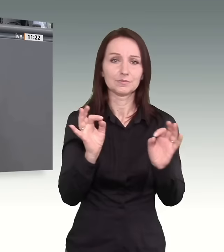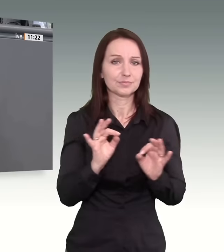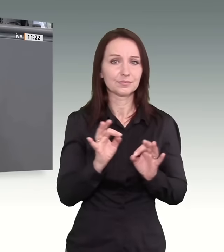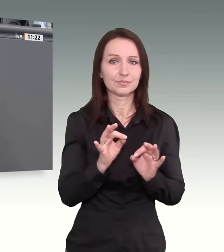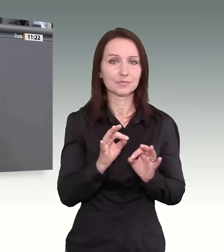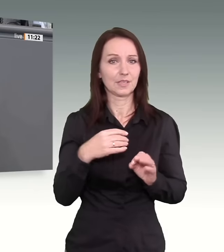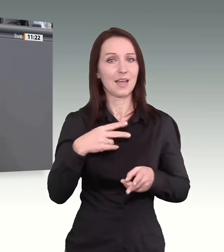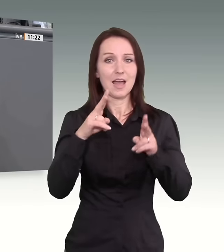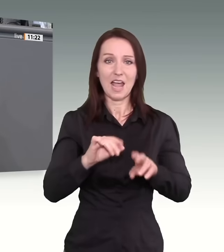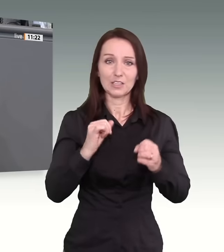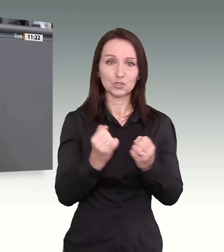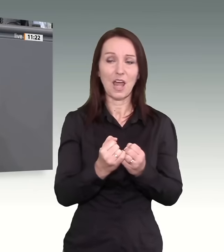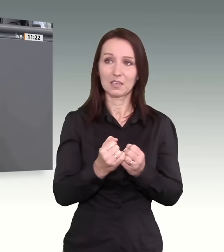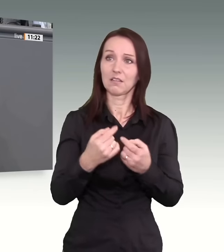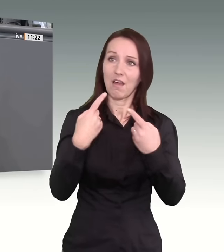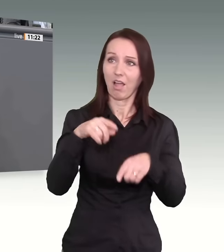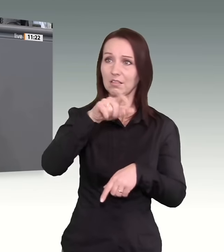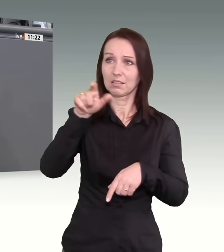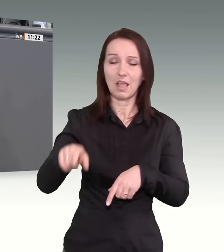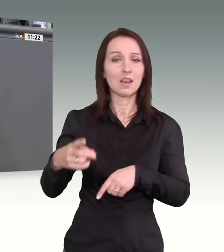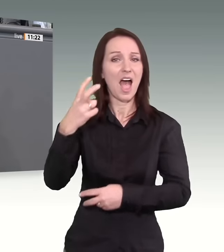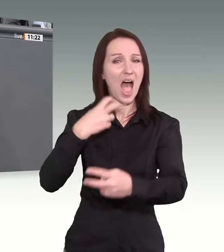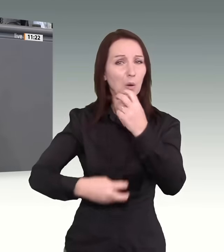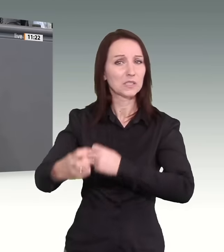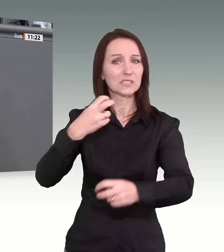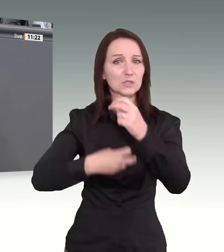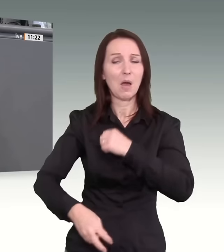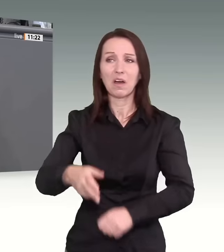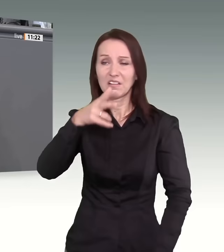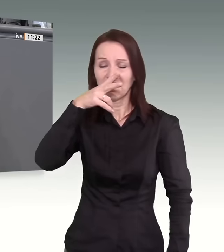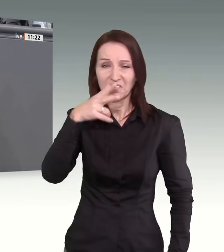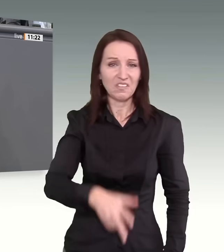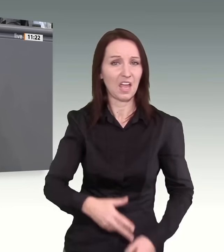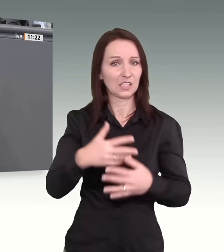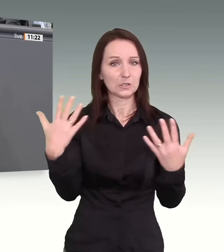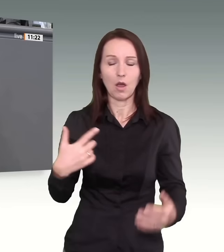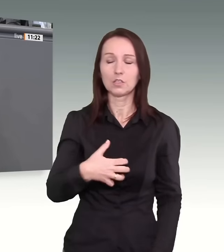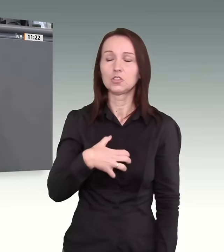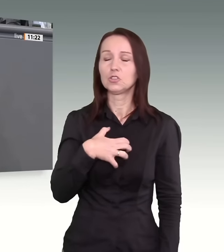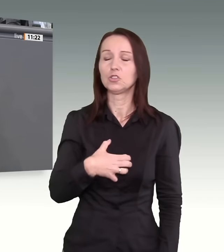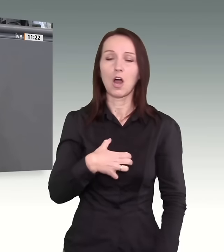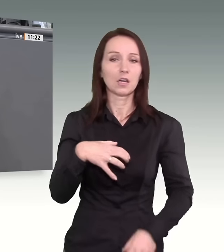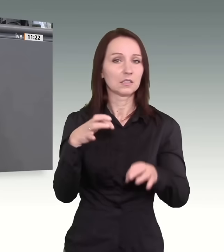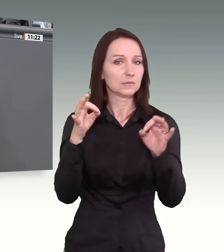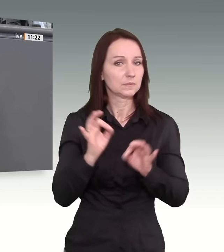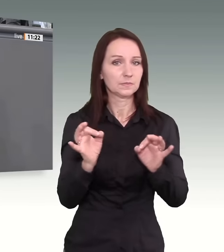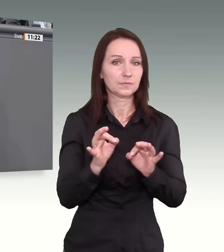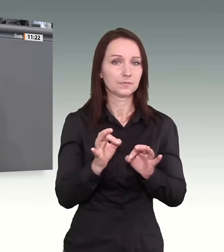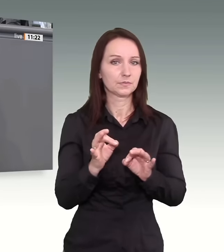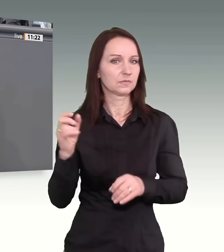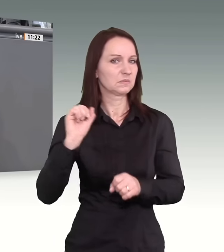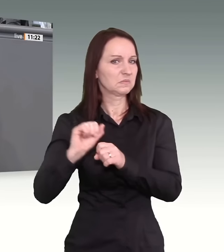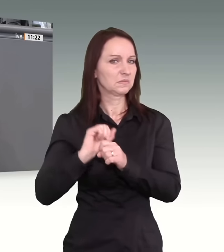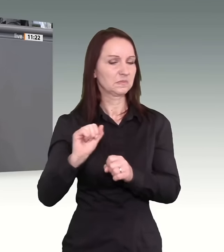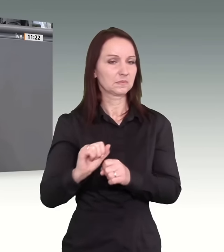Rechtsstaat ausgenutzt wird von Außenstehenden. Und ich war